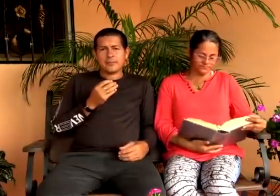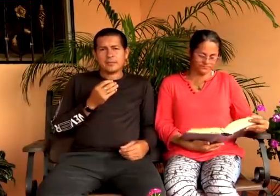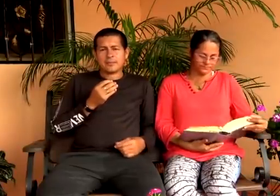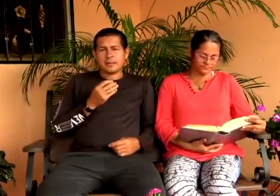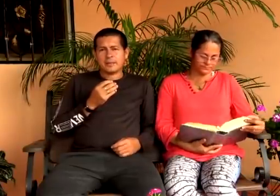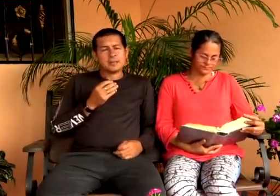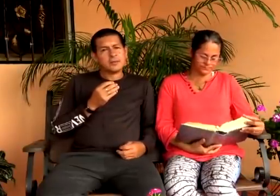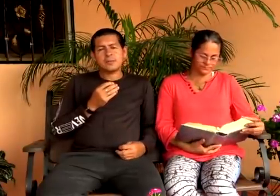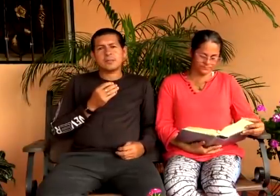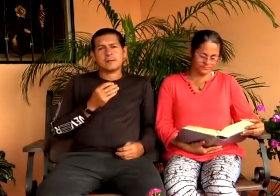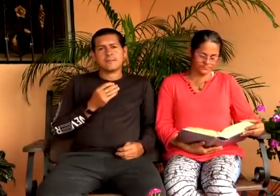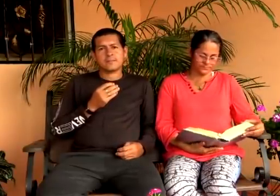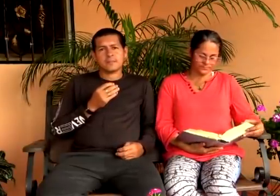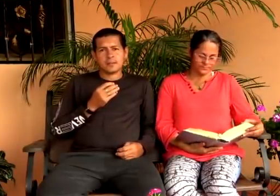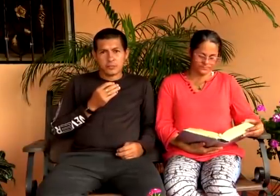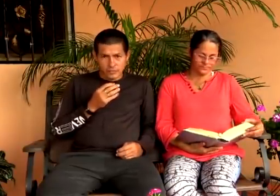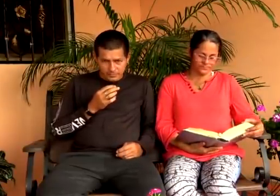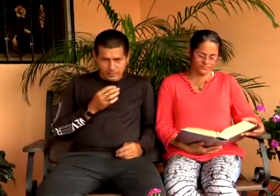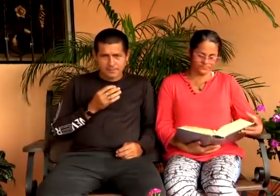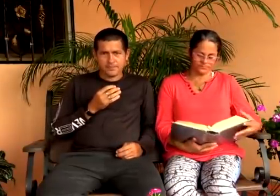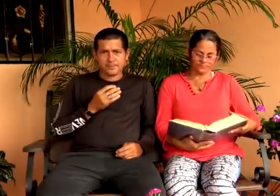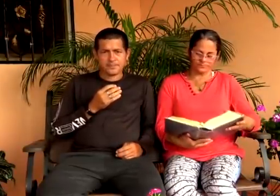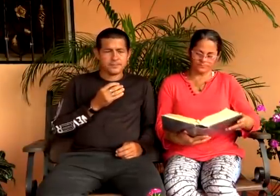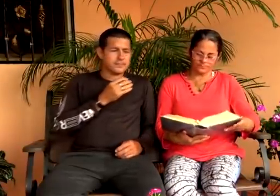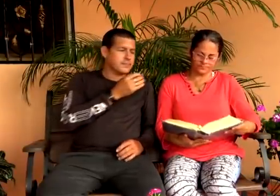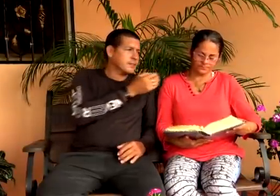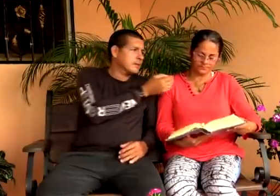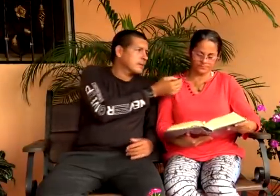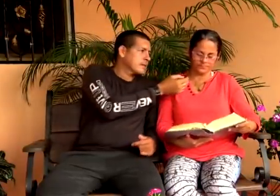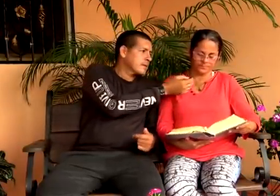dejarnos alumbrar por esa palabra. ¿Y qué nos dice? Escuchémosla.